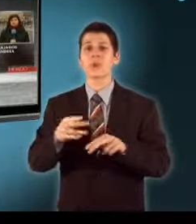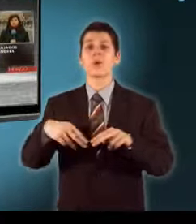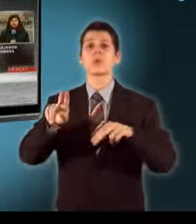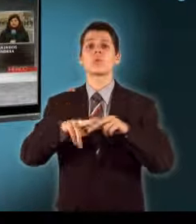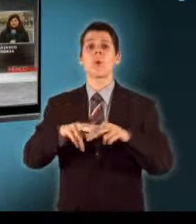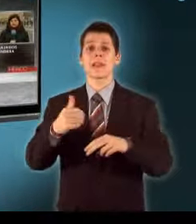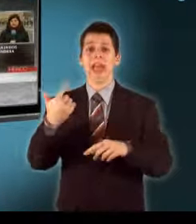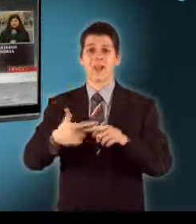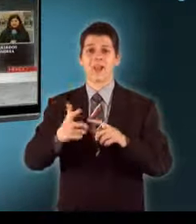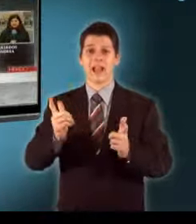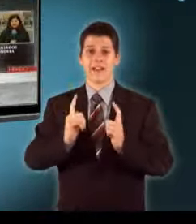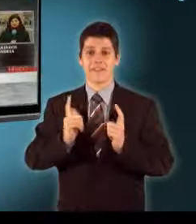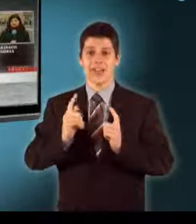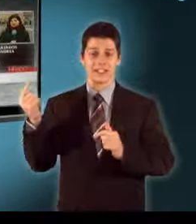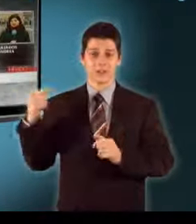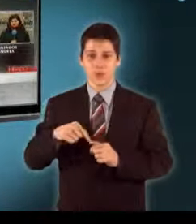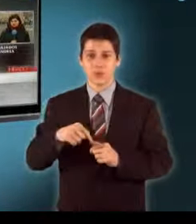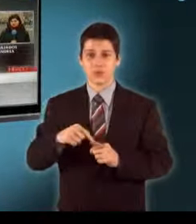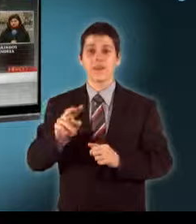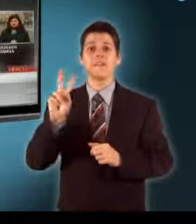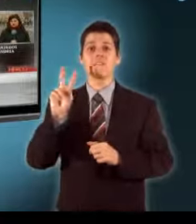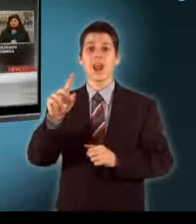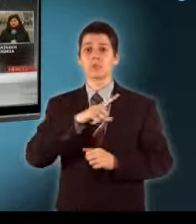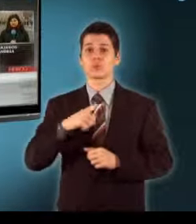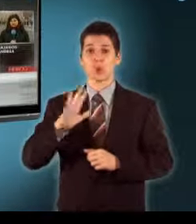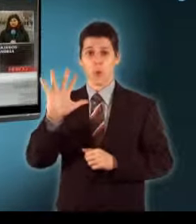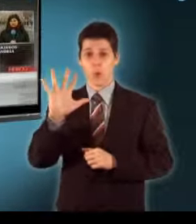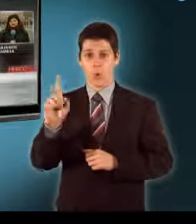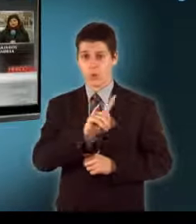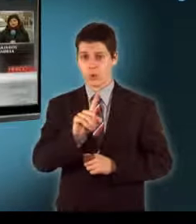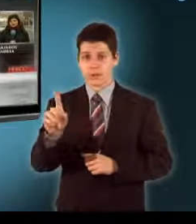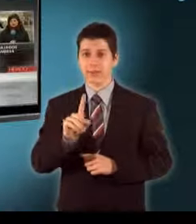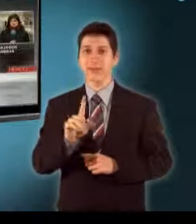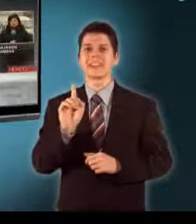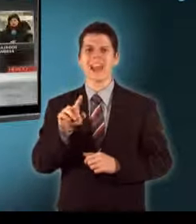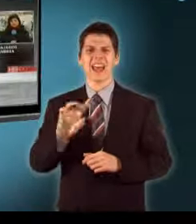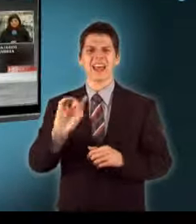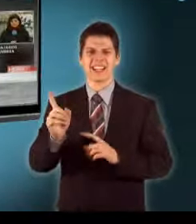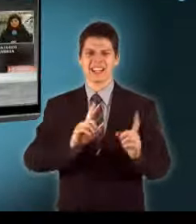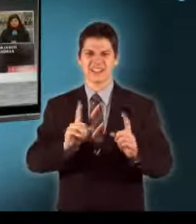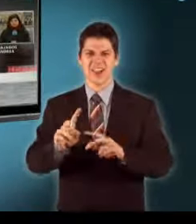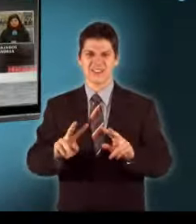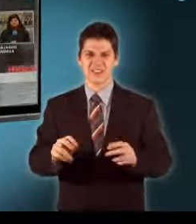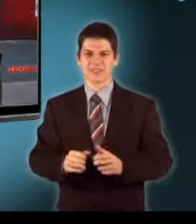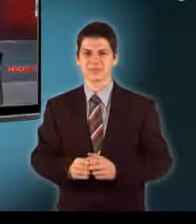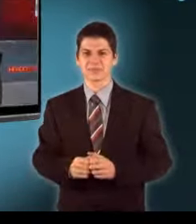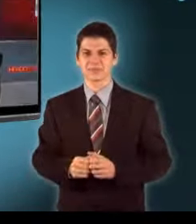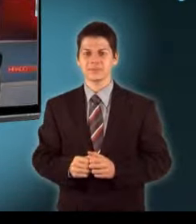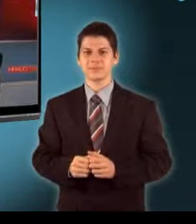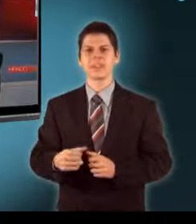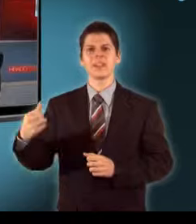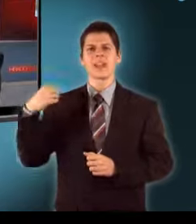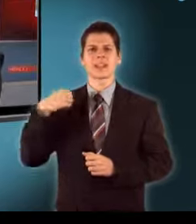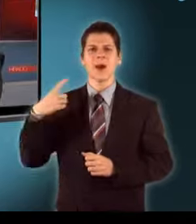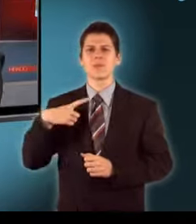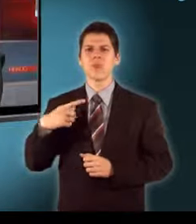több mint egy órát kell várni Villamos 5 vonalon jár jelenleg De ezek is a szokásosnál jóval ritkábban Tegnap